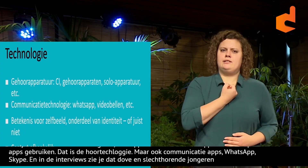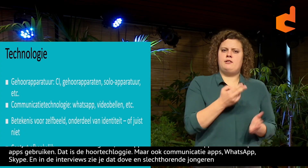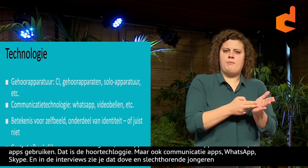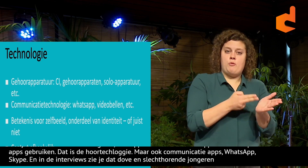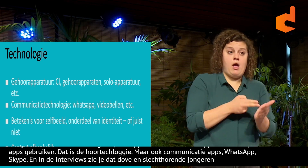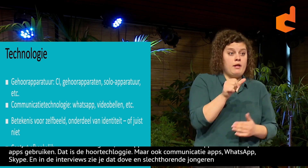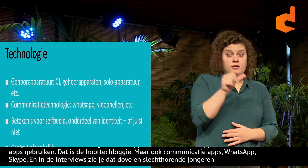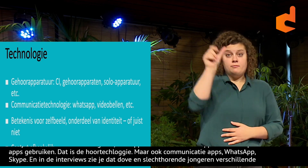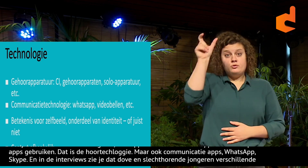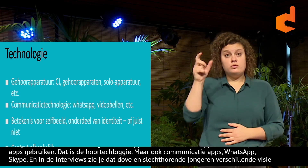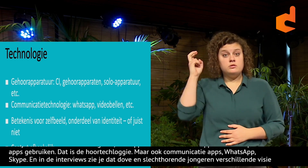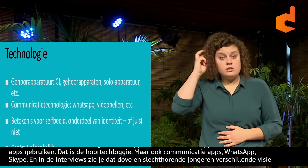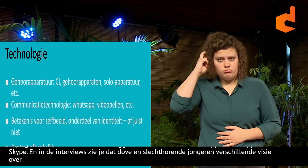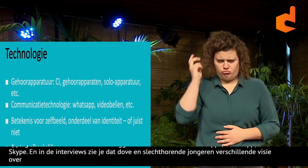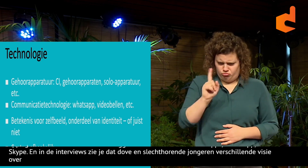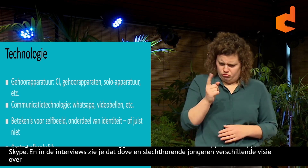gebruik van een CI.